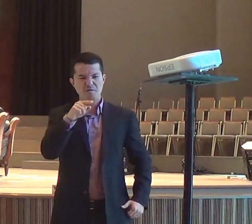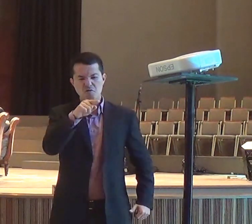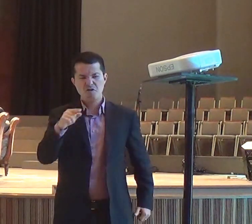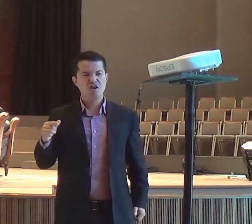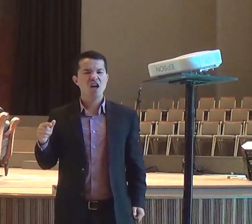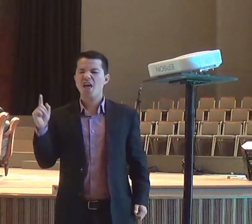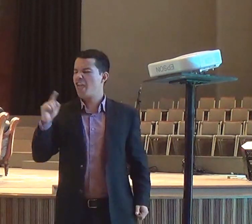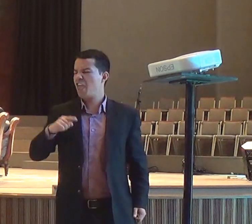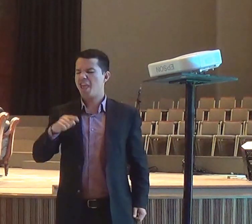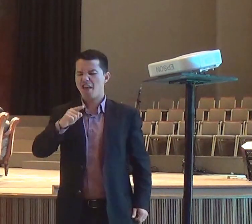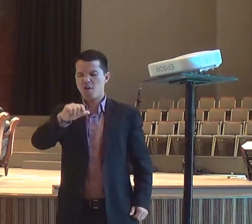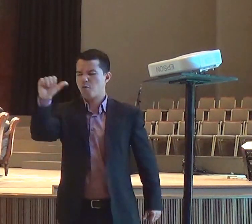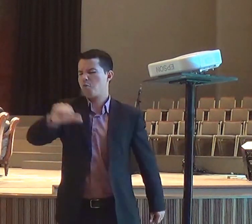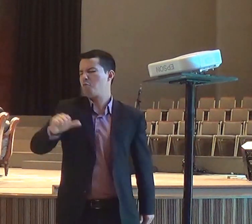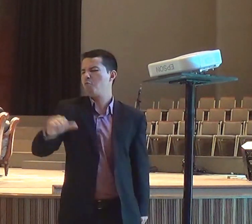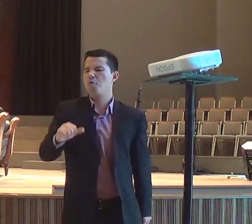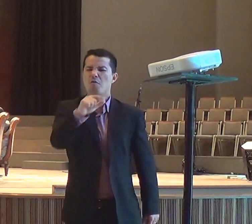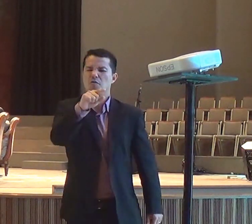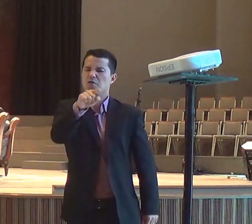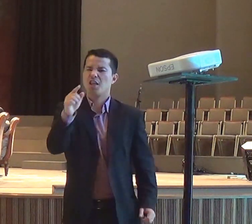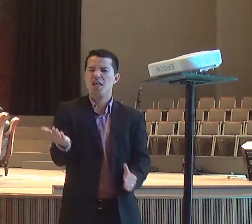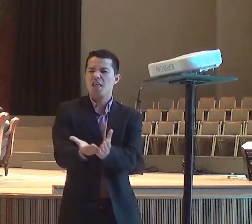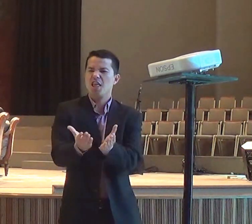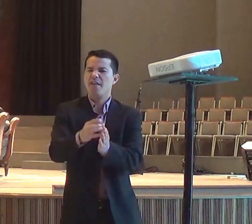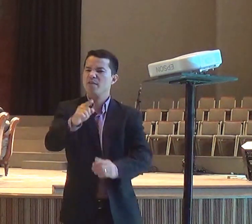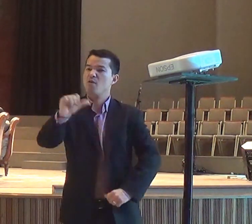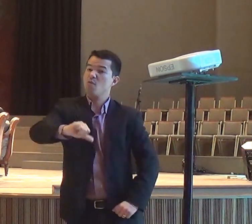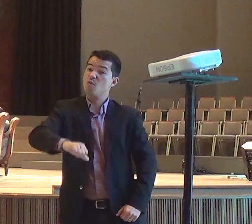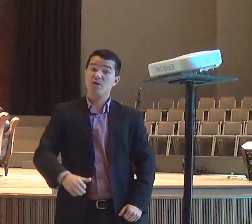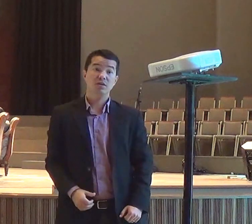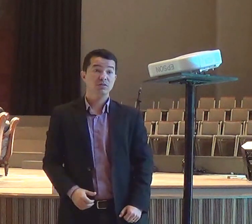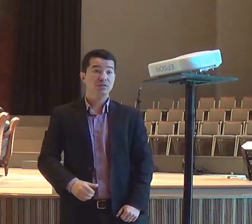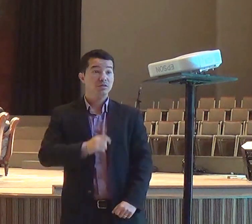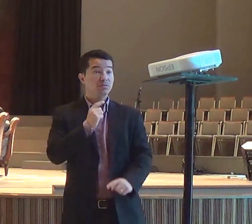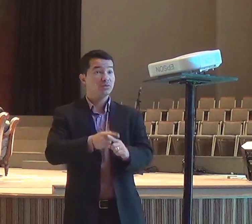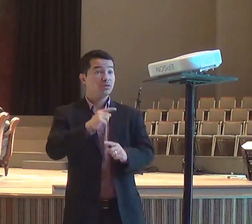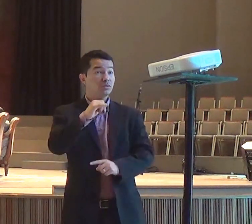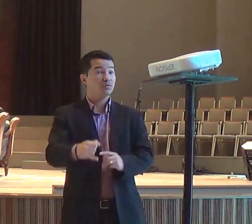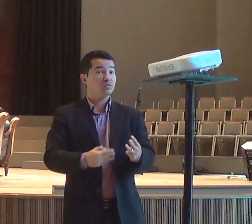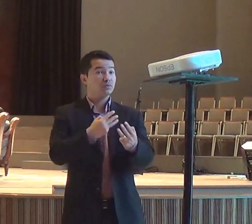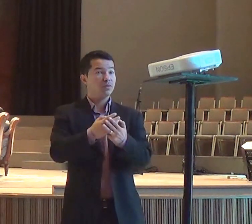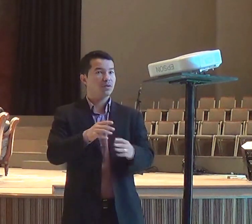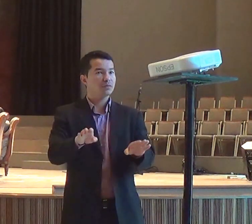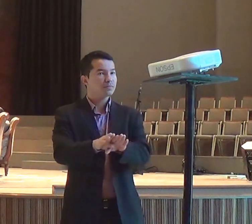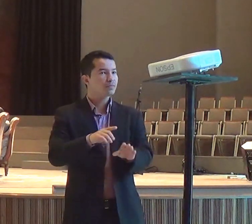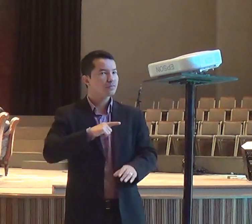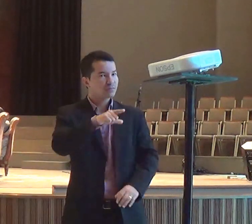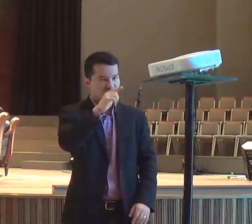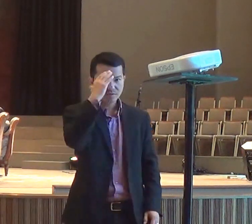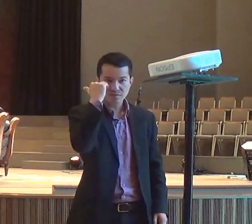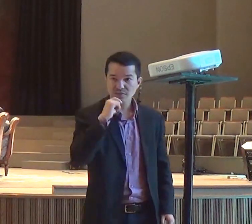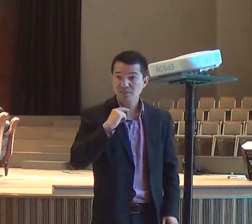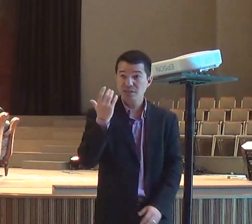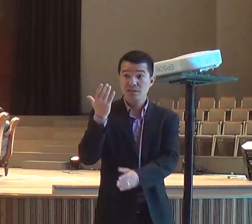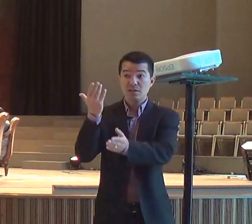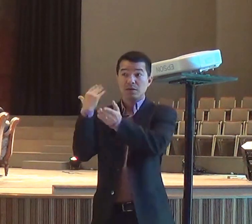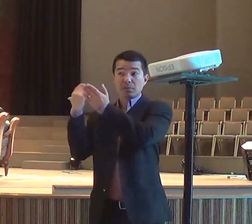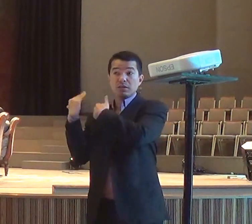e o pior ainda, era a figura, do maior profeta, de Deus, naquele tempo, era o homem, mais